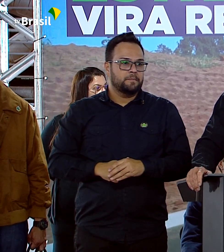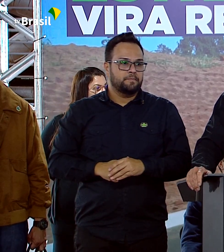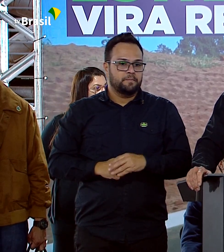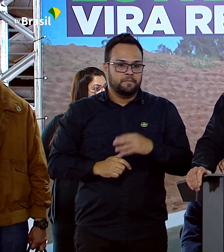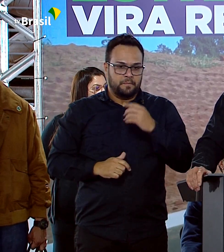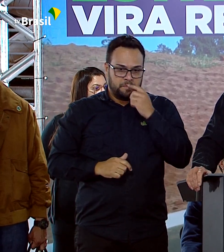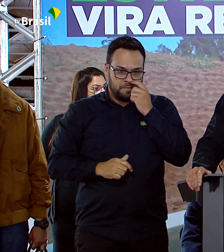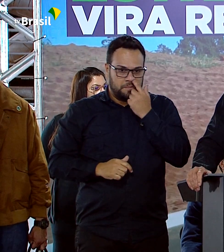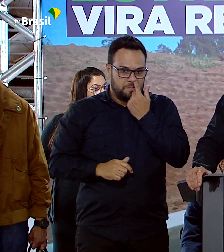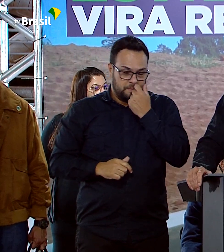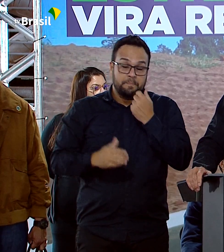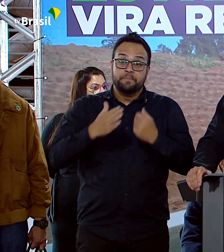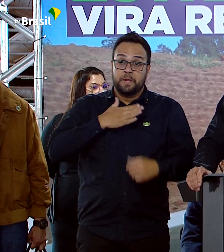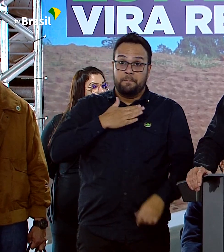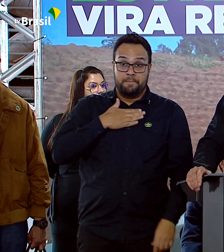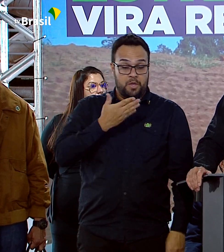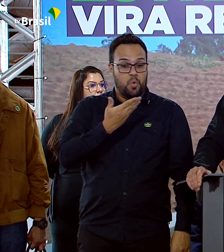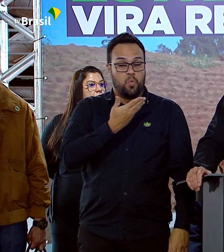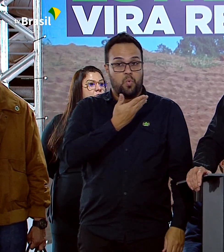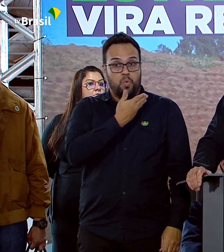Com o meu governo,